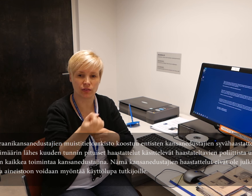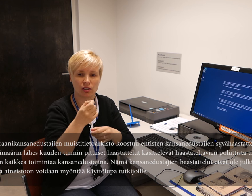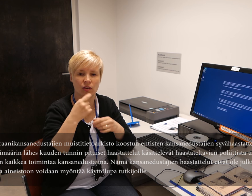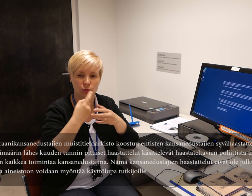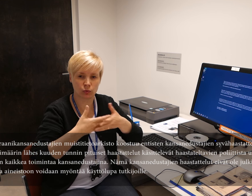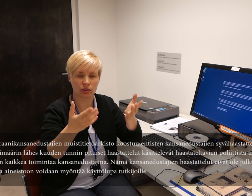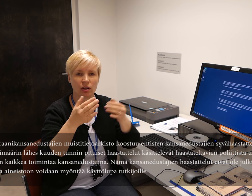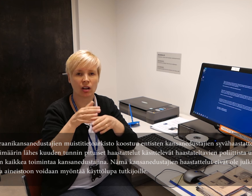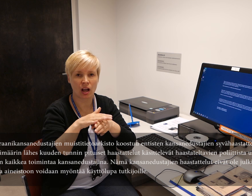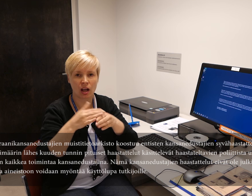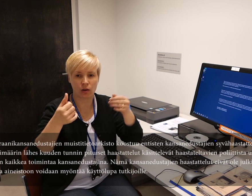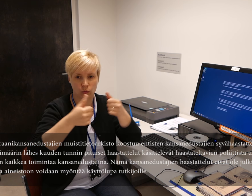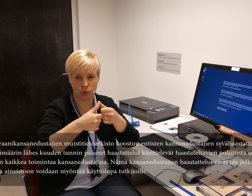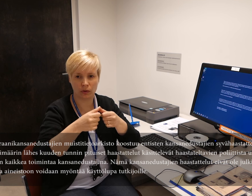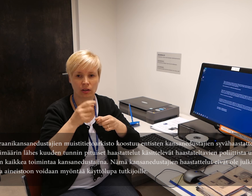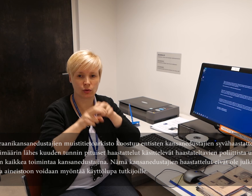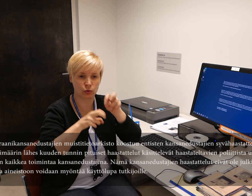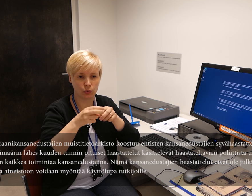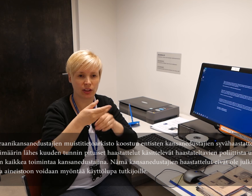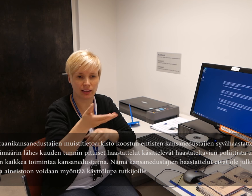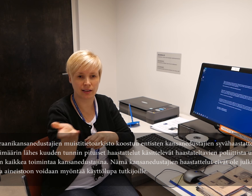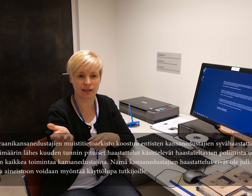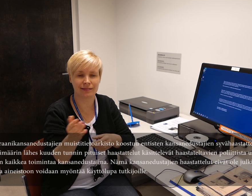mutta aineistoon voidaan myöntää käyttölupatutkijoille.